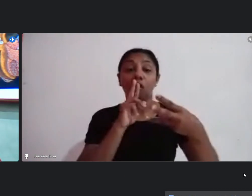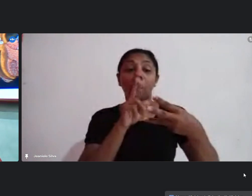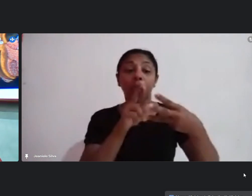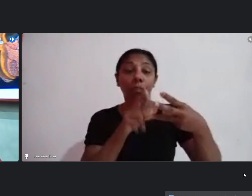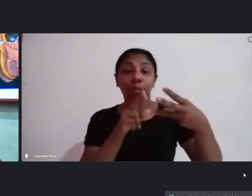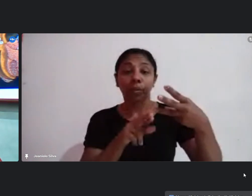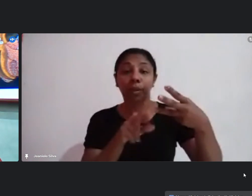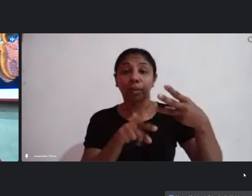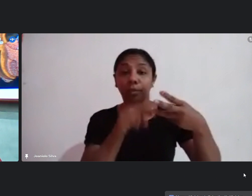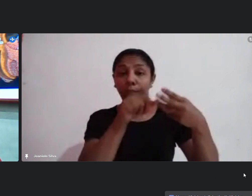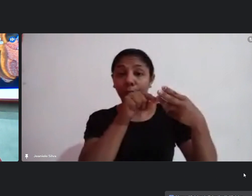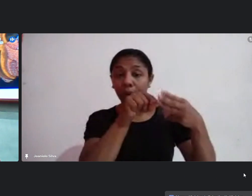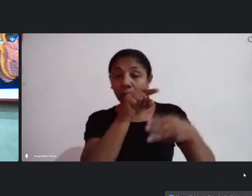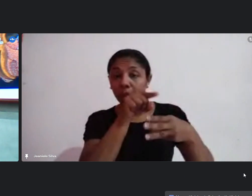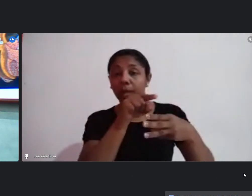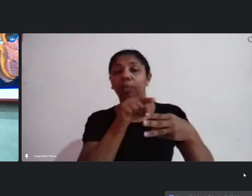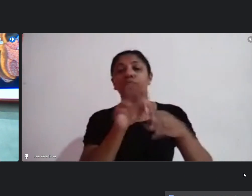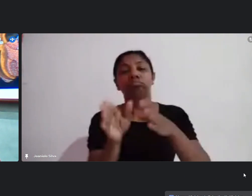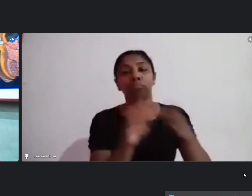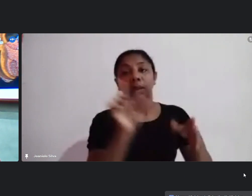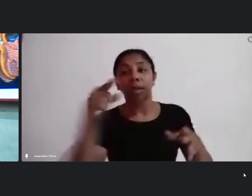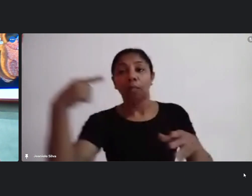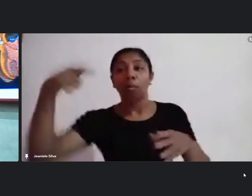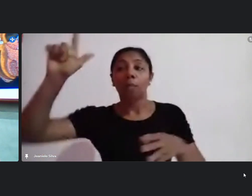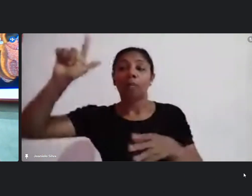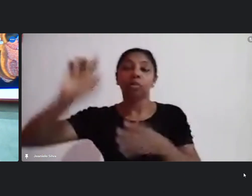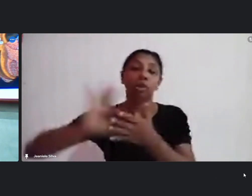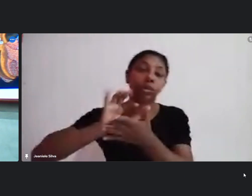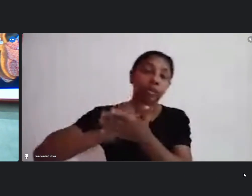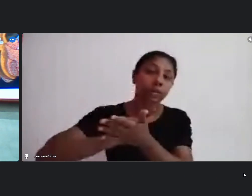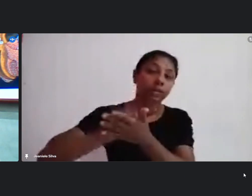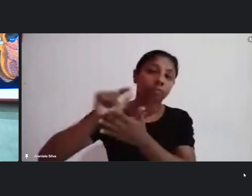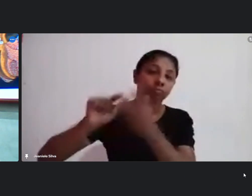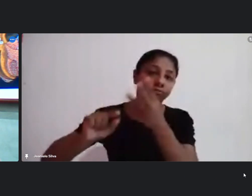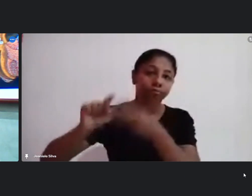e aí já tem outras pessoas inscritas aqui na fala que a gente vai logo em seguida tá bom